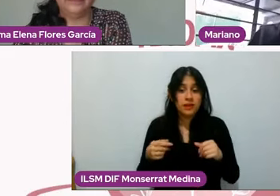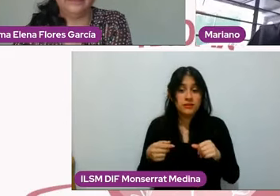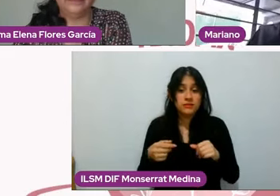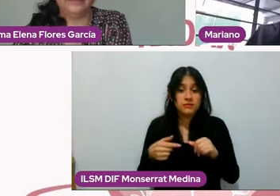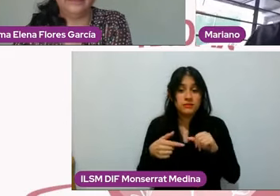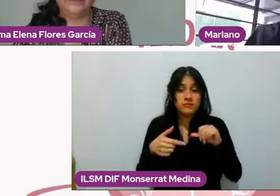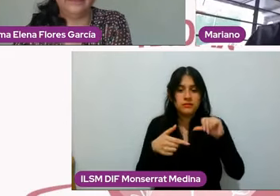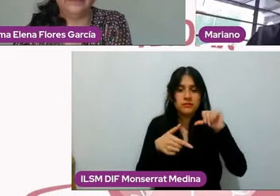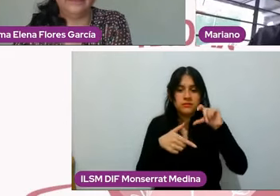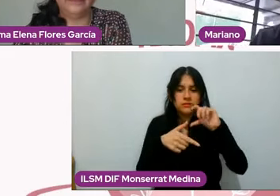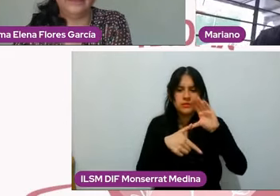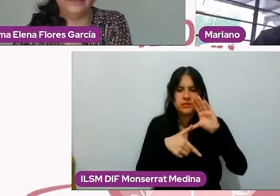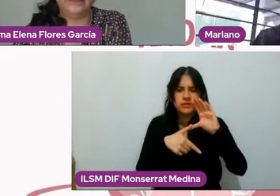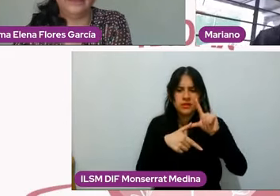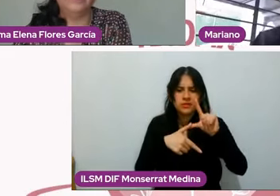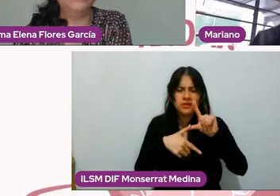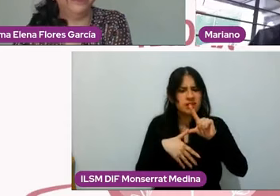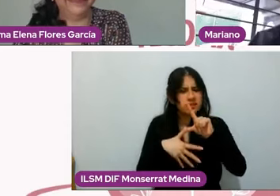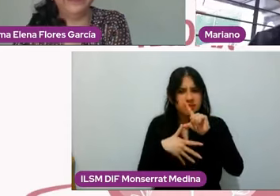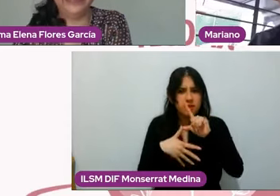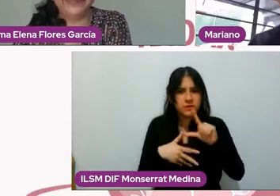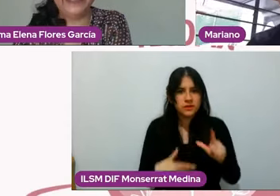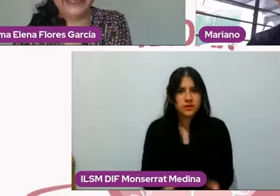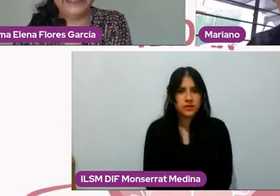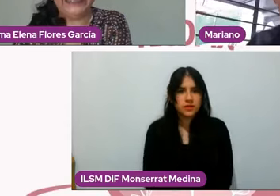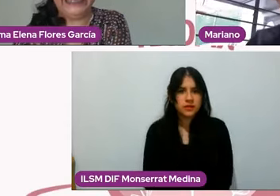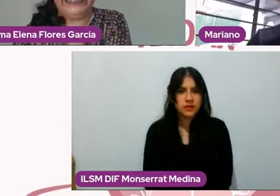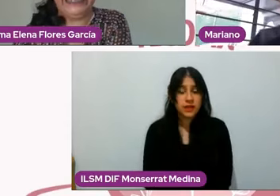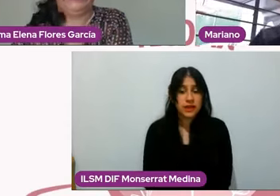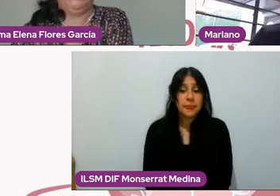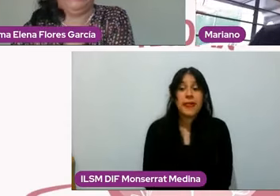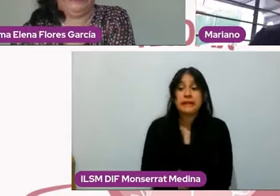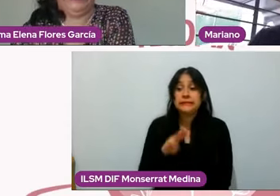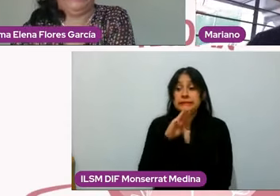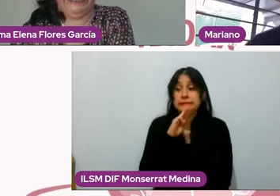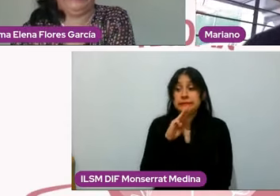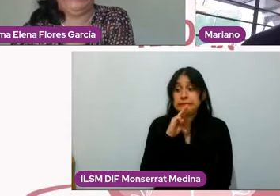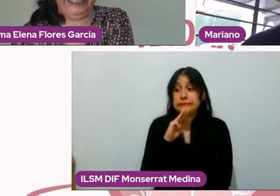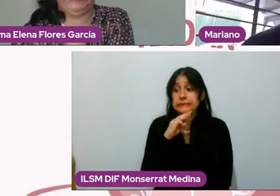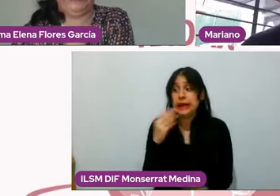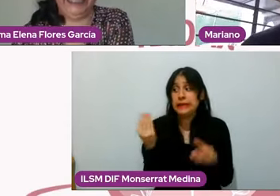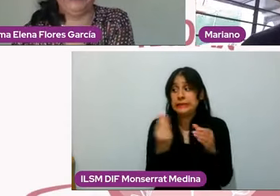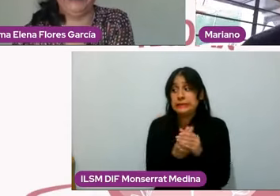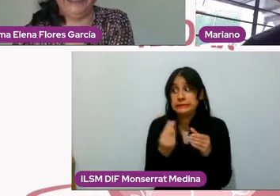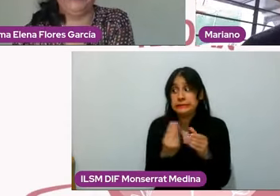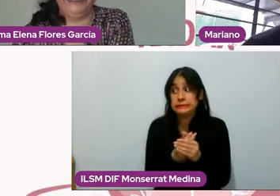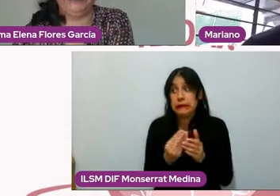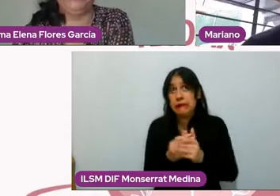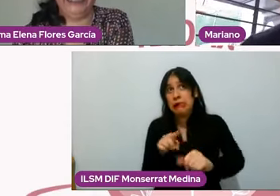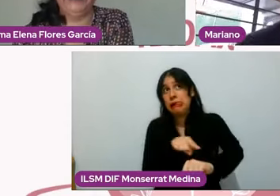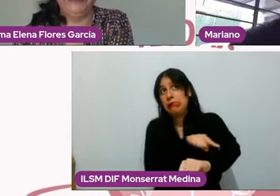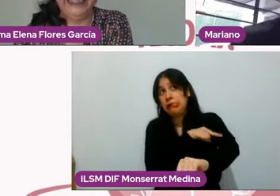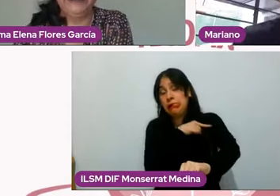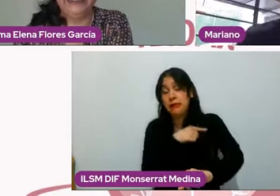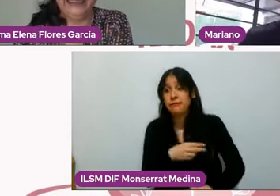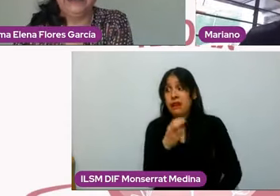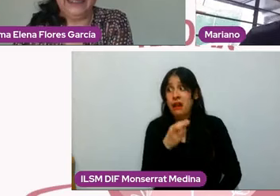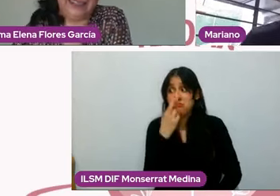las mamás tendrían que tomar cursos más que extensos, ¿no? Responsabilidad afectiva. Por ejemplo,